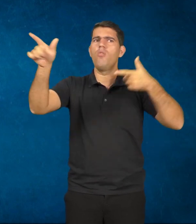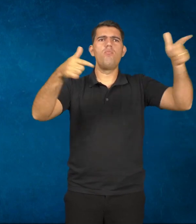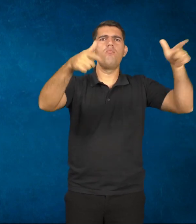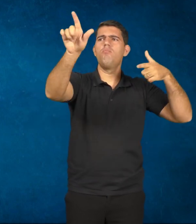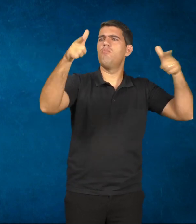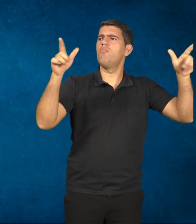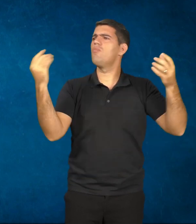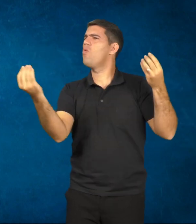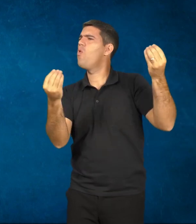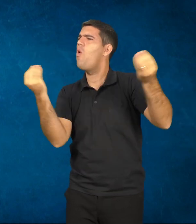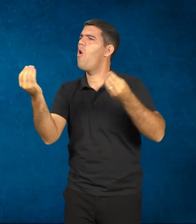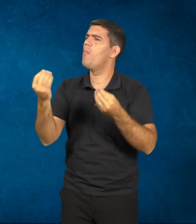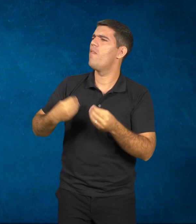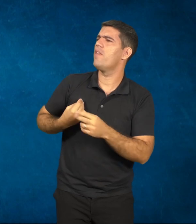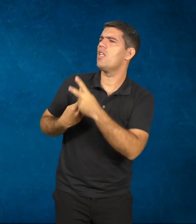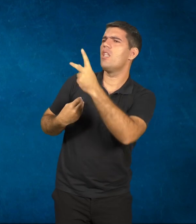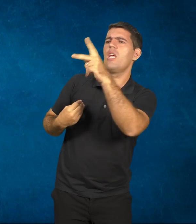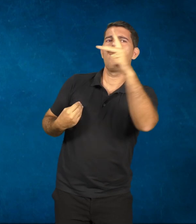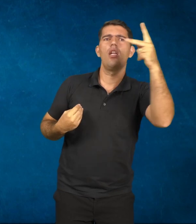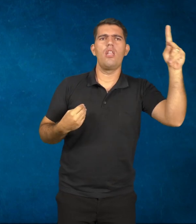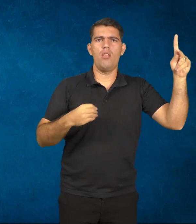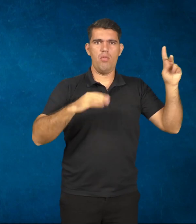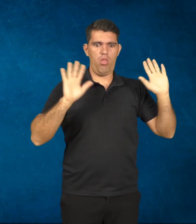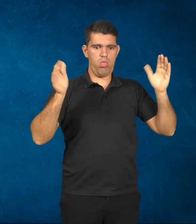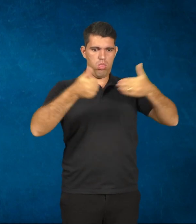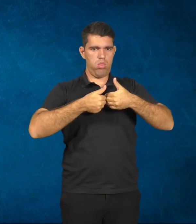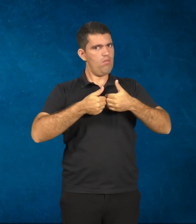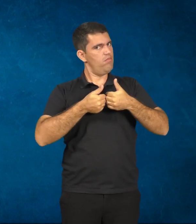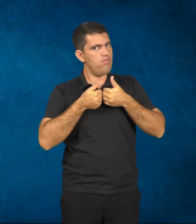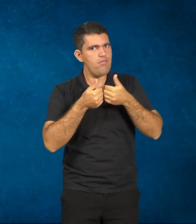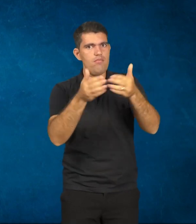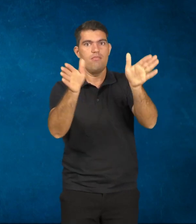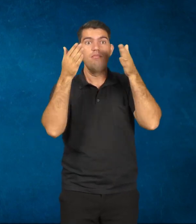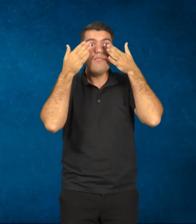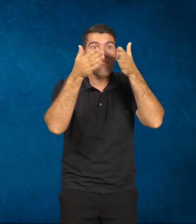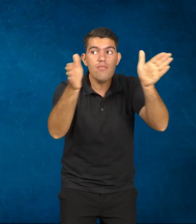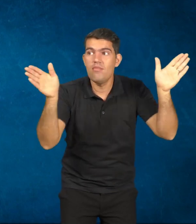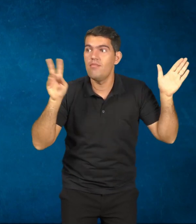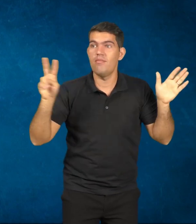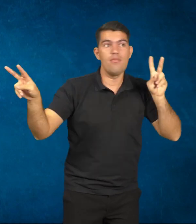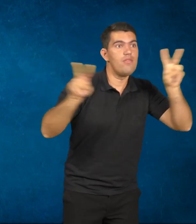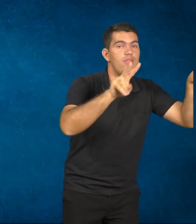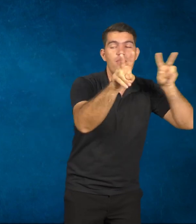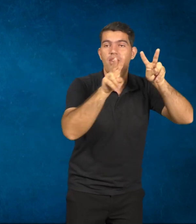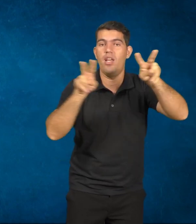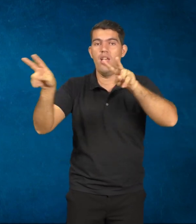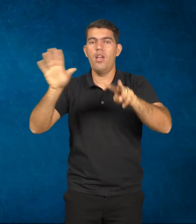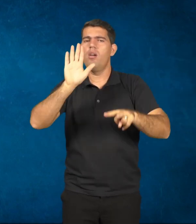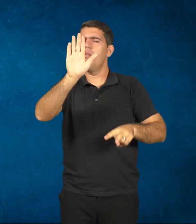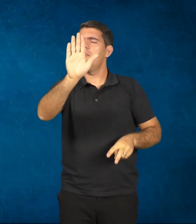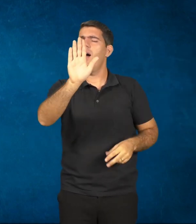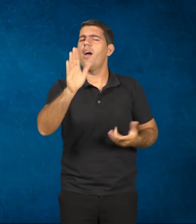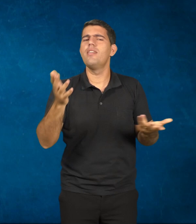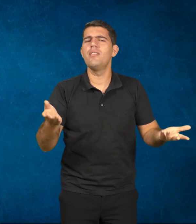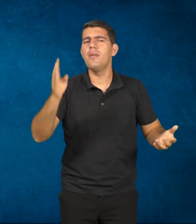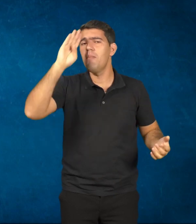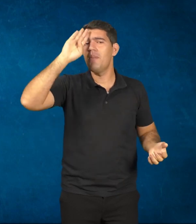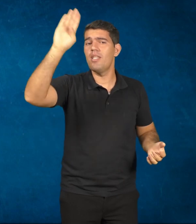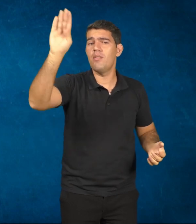isso também é importante, a gente não pode se isolar em si mesmo, mas, fundamentalmente, trazer os formadores de fora